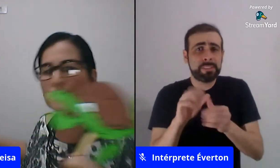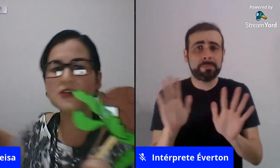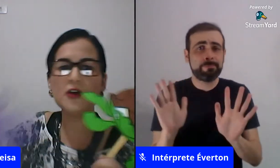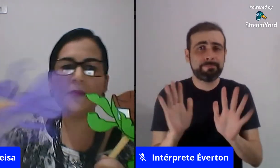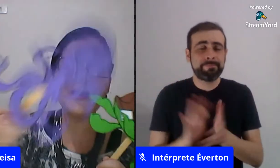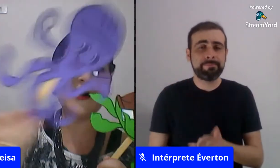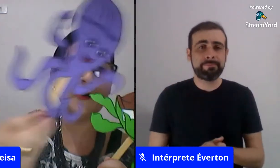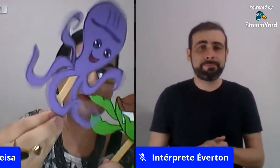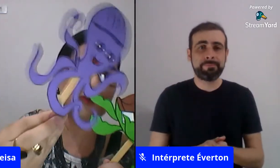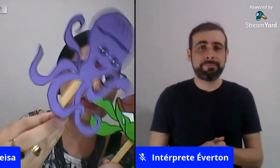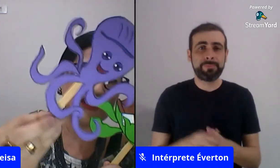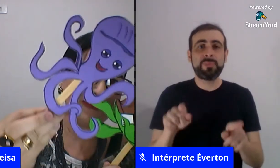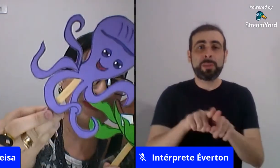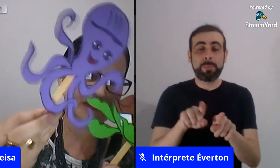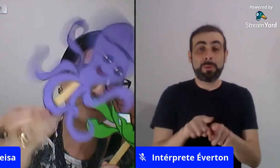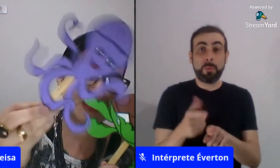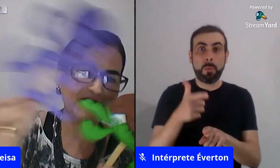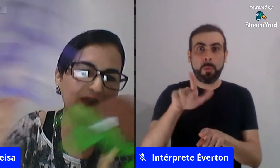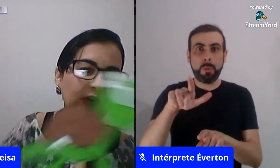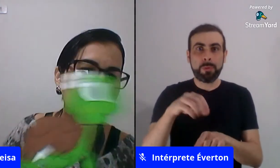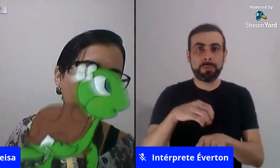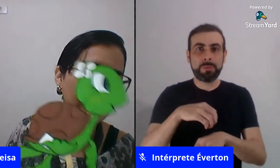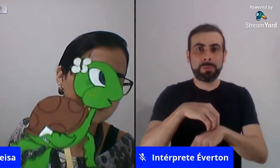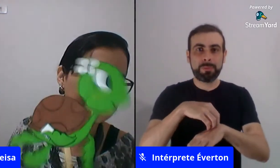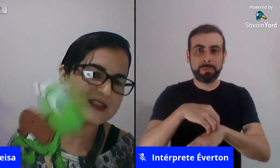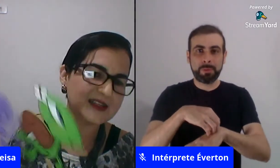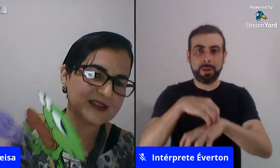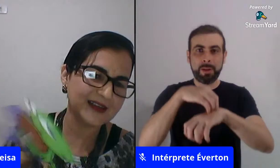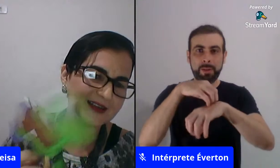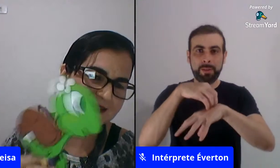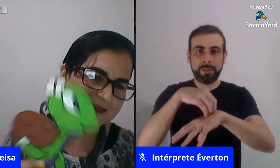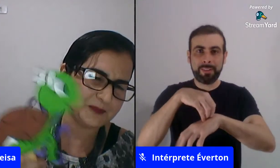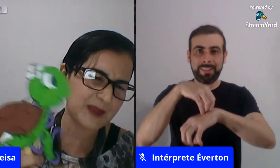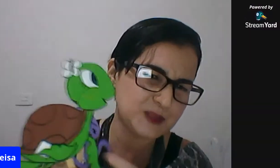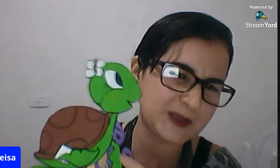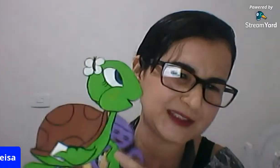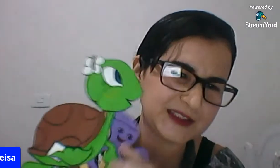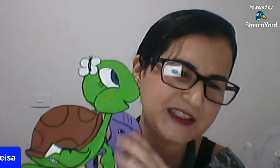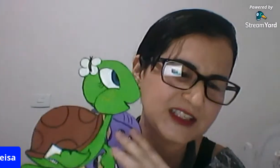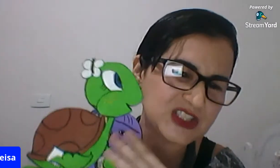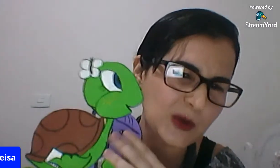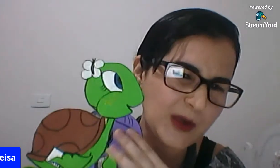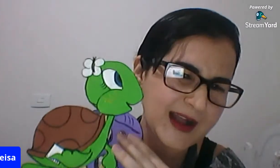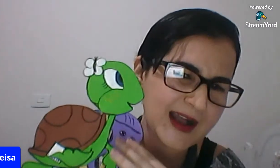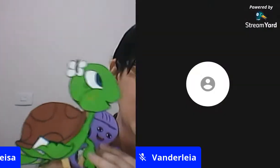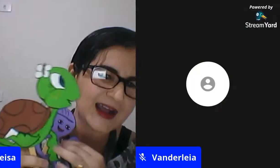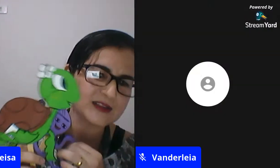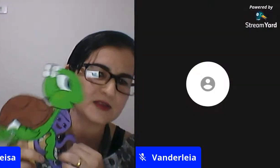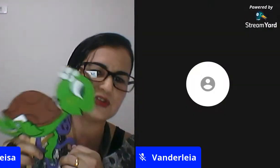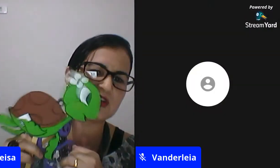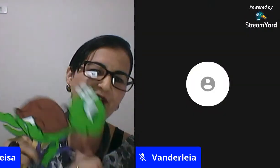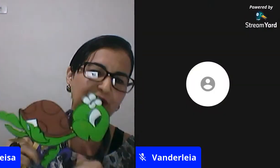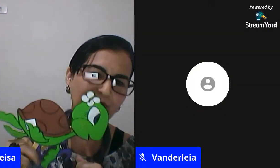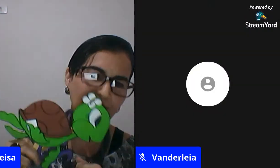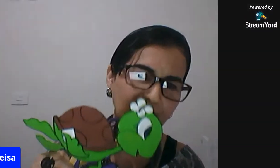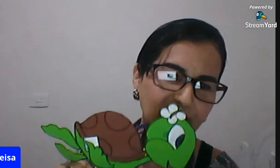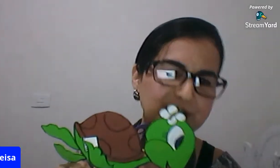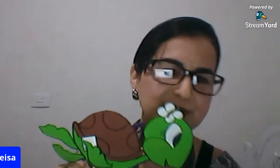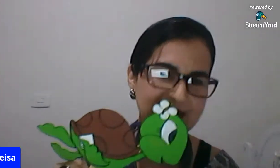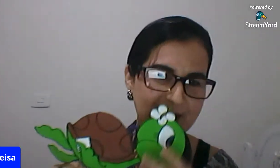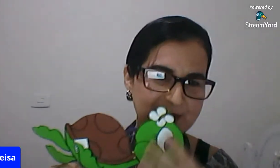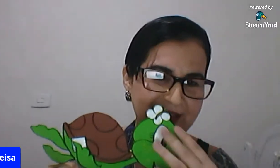o senhor malvo que tira tira fotos da pede pra tartanina tirar o casco tirar